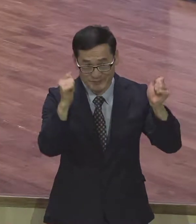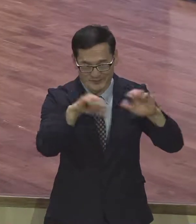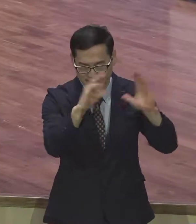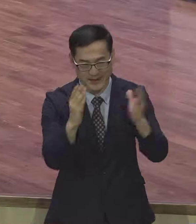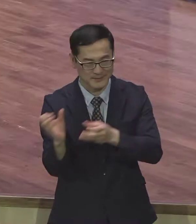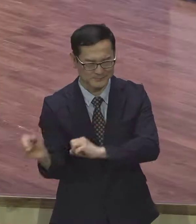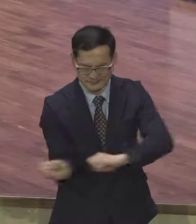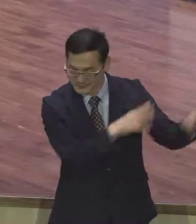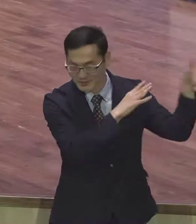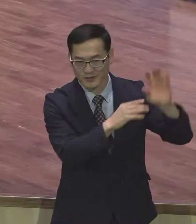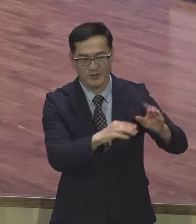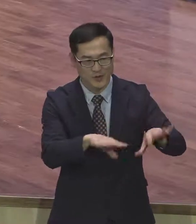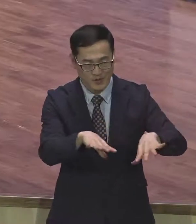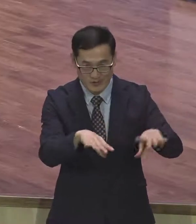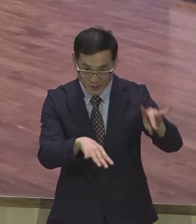모습 보니까 평강이 없어.